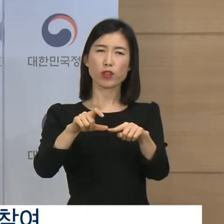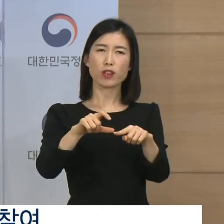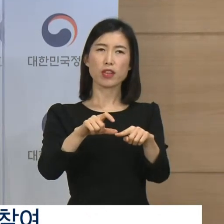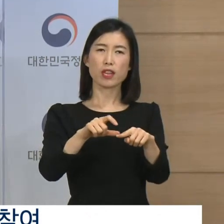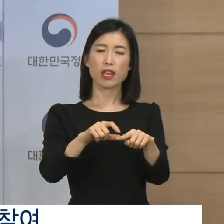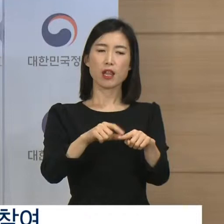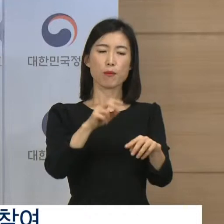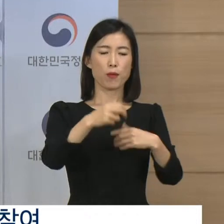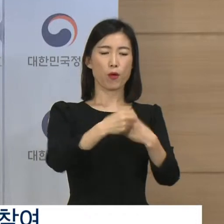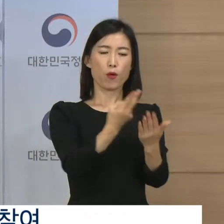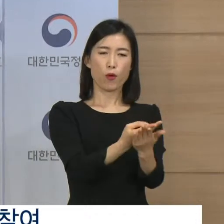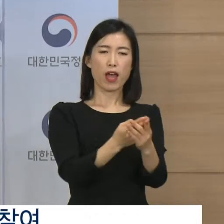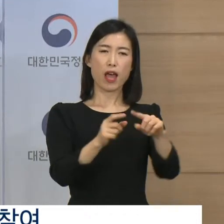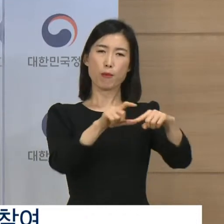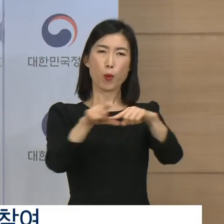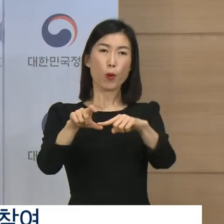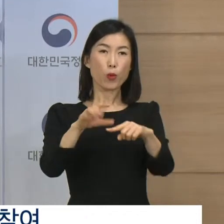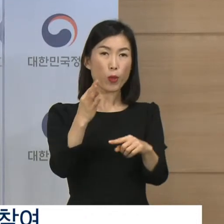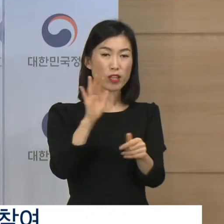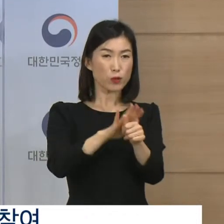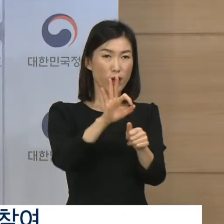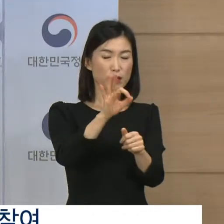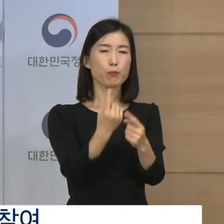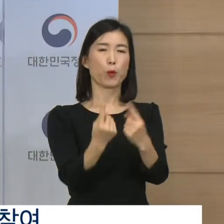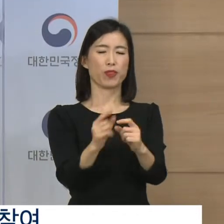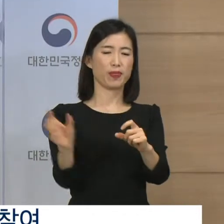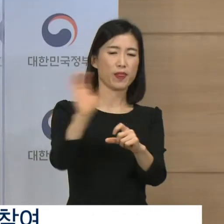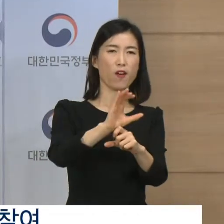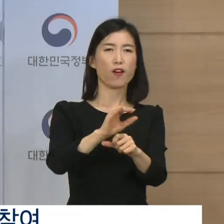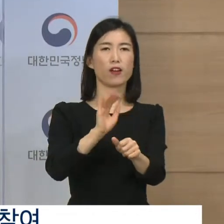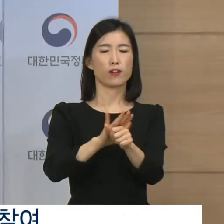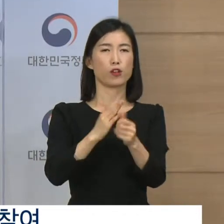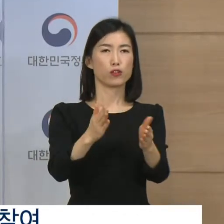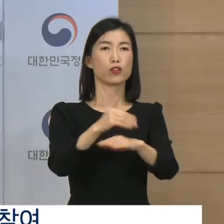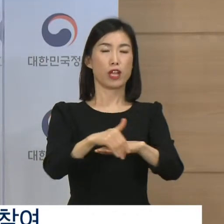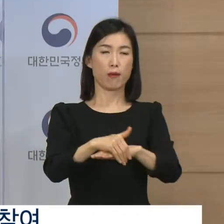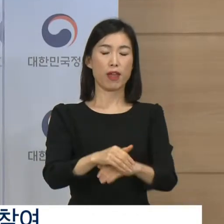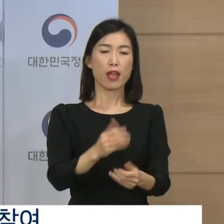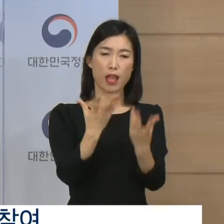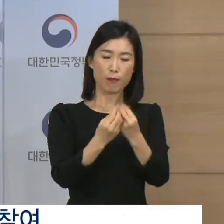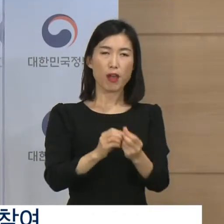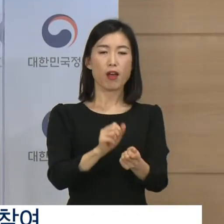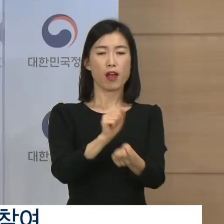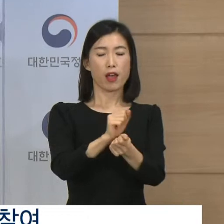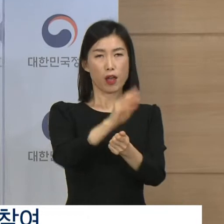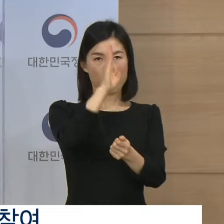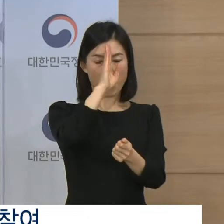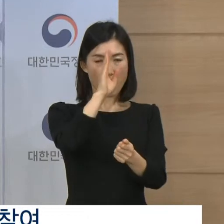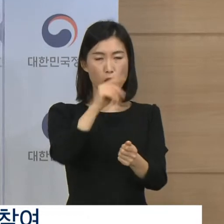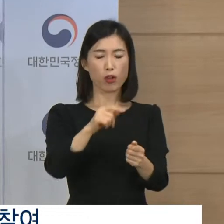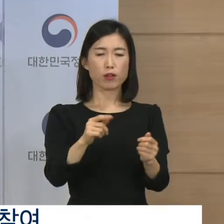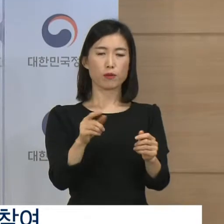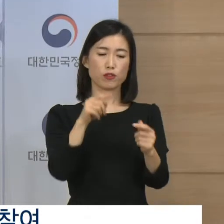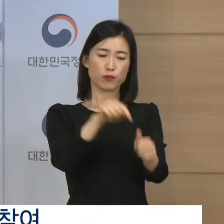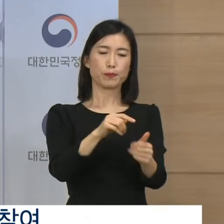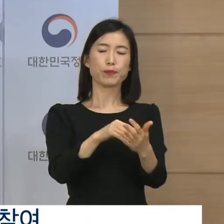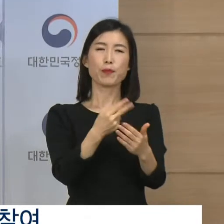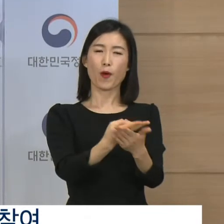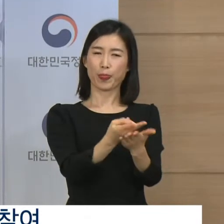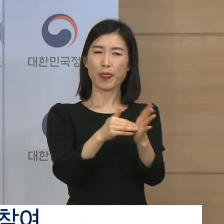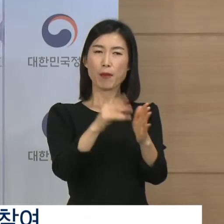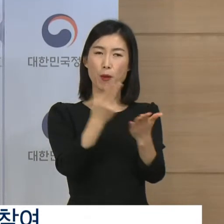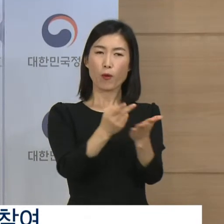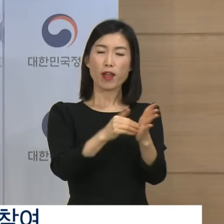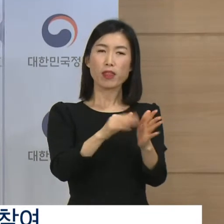종별평균병상단가 이상으로 보장합니다. 감염병 전담병원은 지정해제 후에 회복 시의